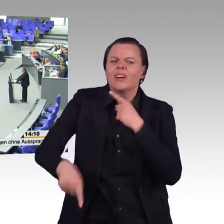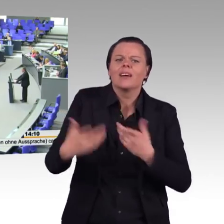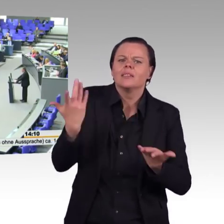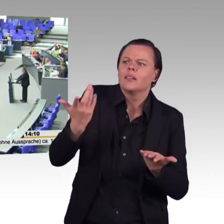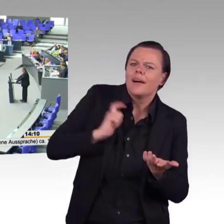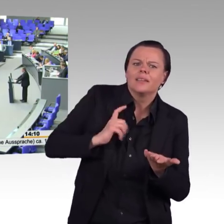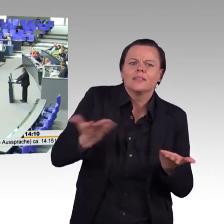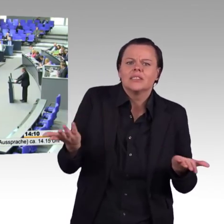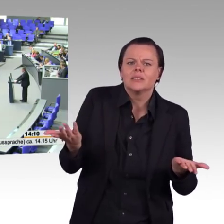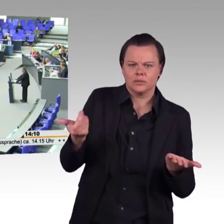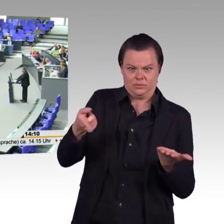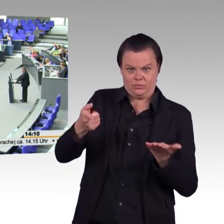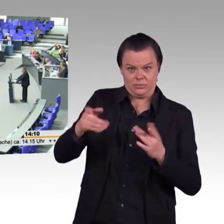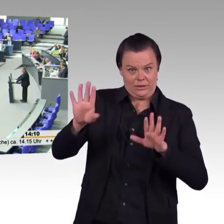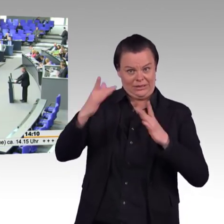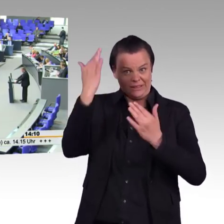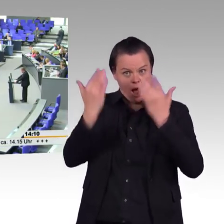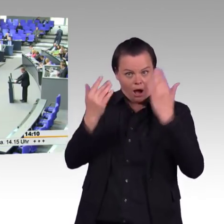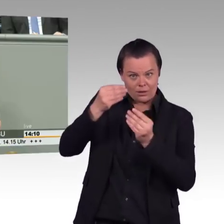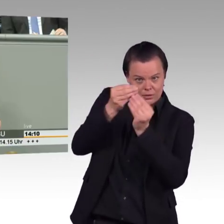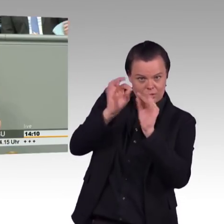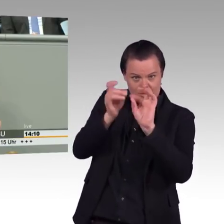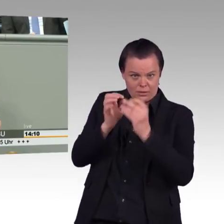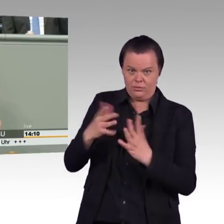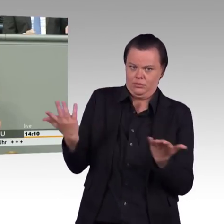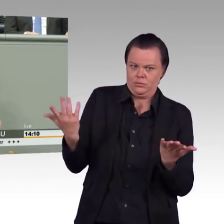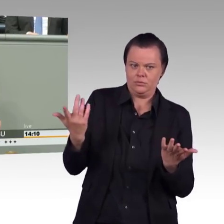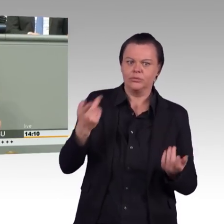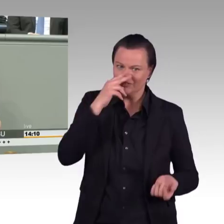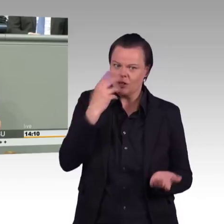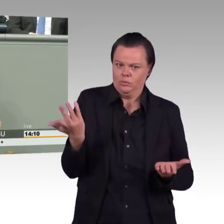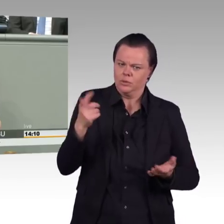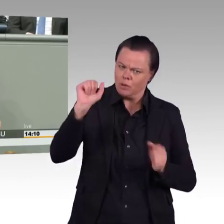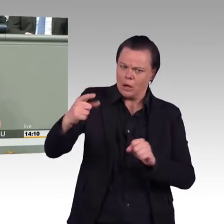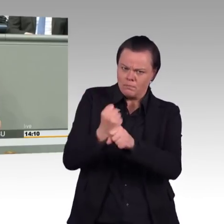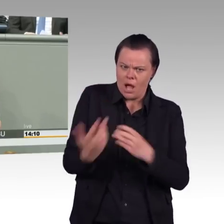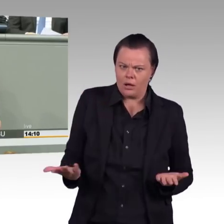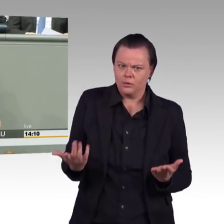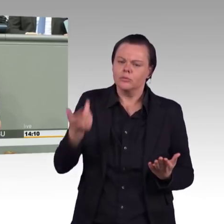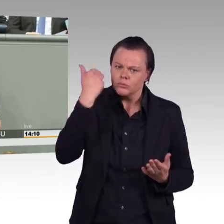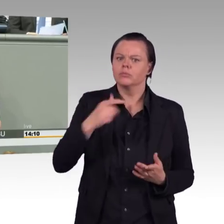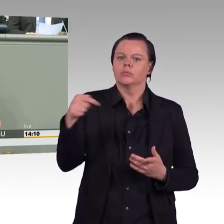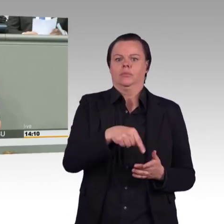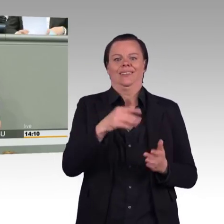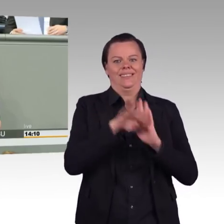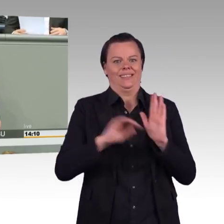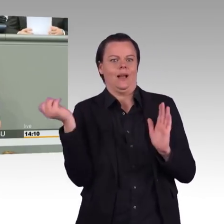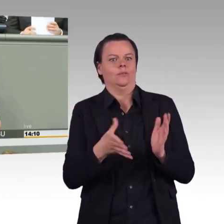zum Thema Wasserhaushalt in den Kohlerevieren einzubringen. Ich bin sehr froh, dass meine Bemühungen sich